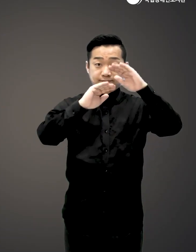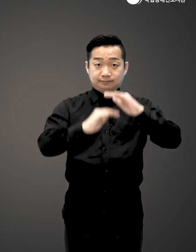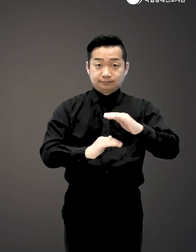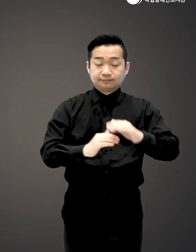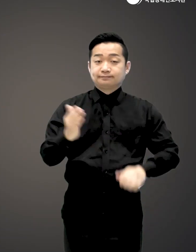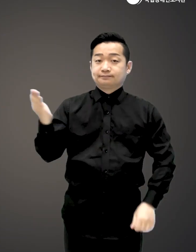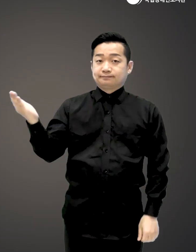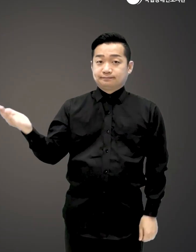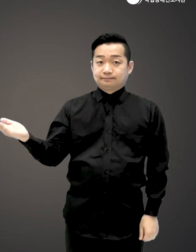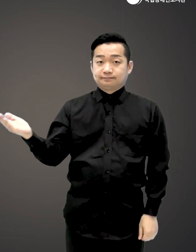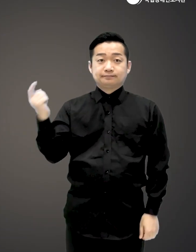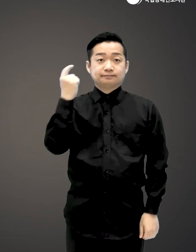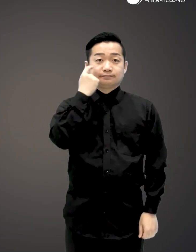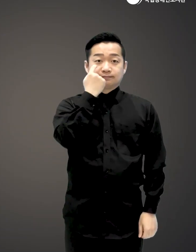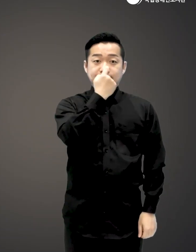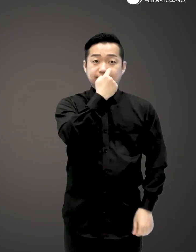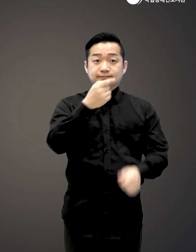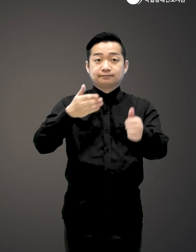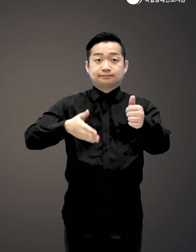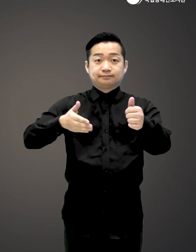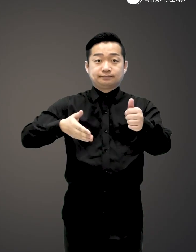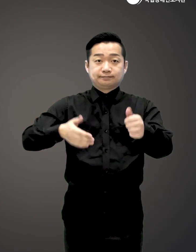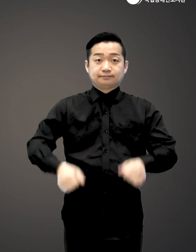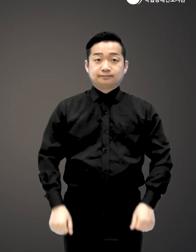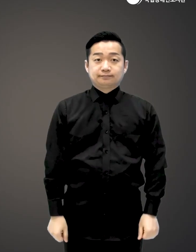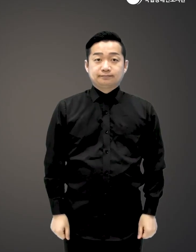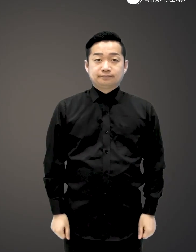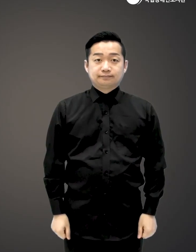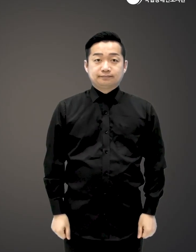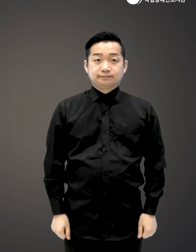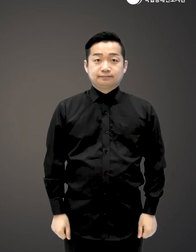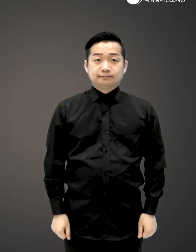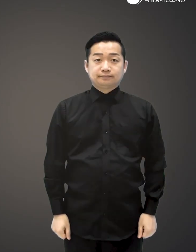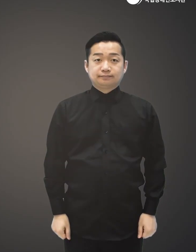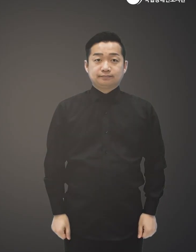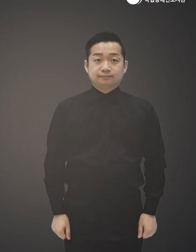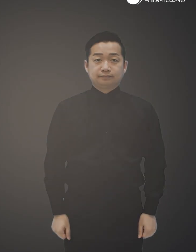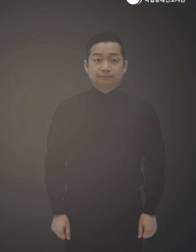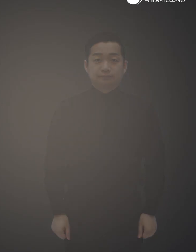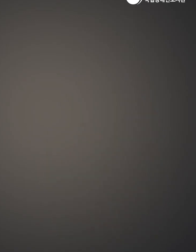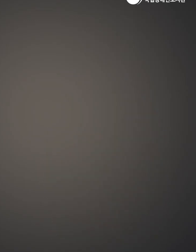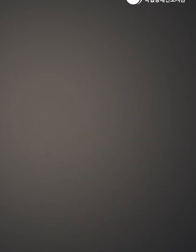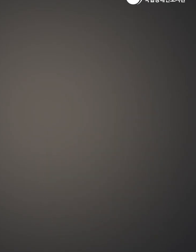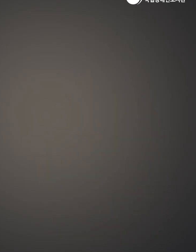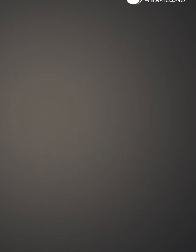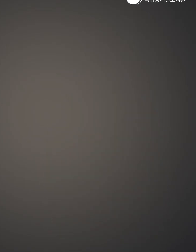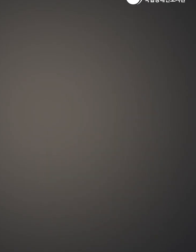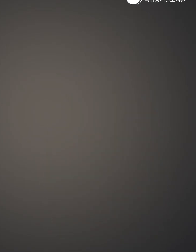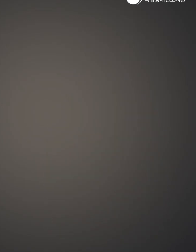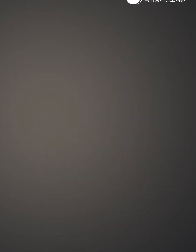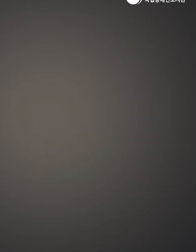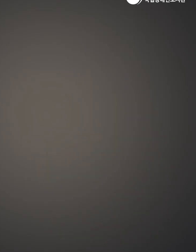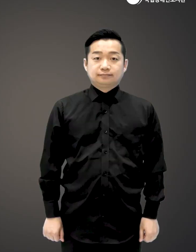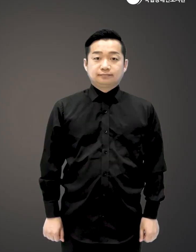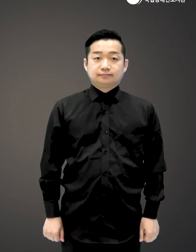저자 오리아라이치 출판사 문학수첩